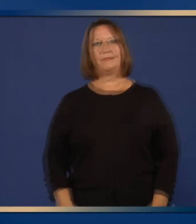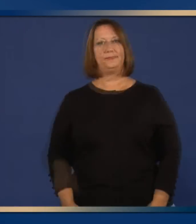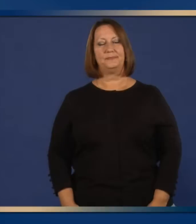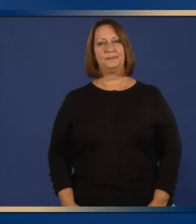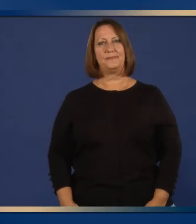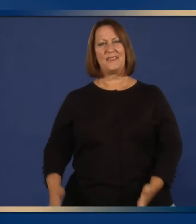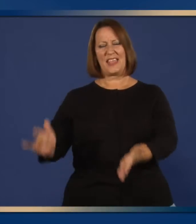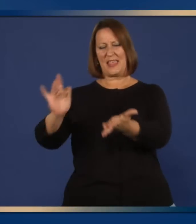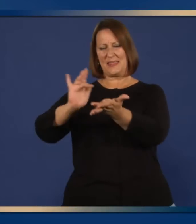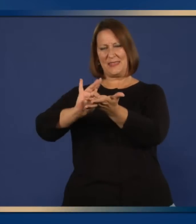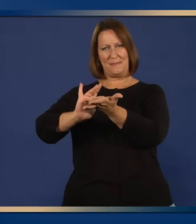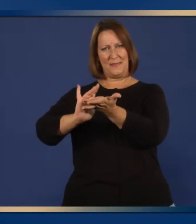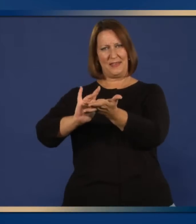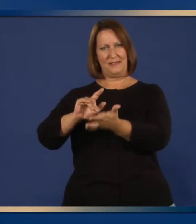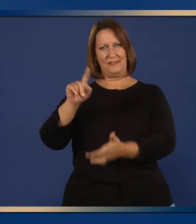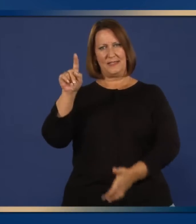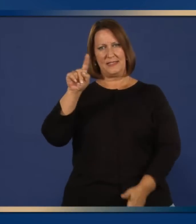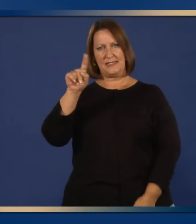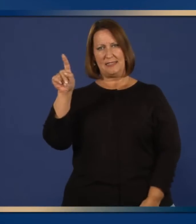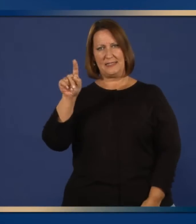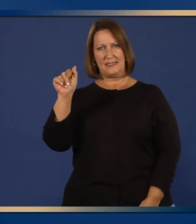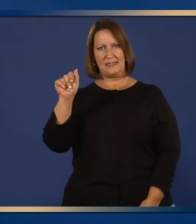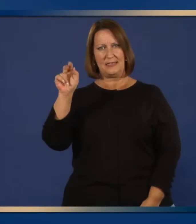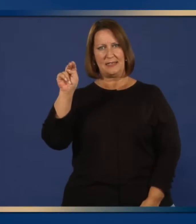¿Qué es el Zanamivir?